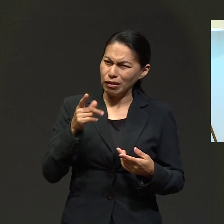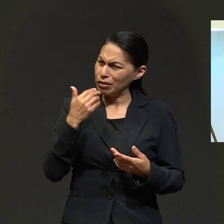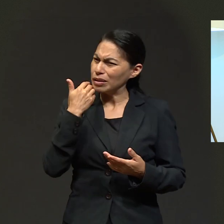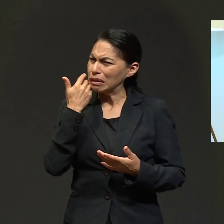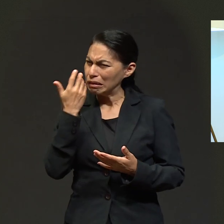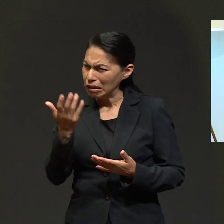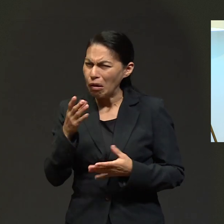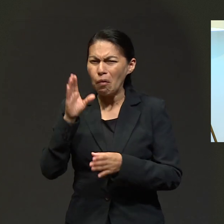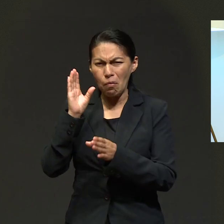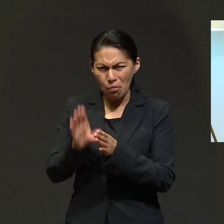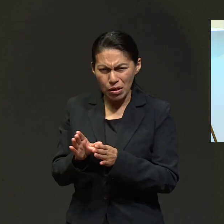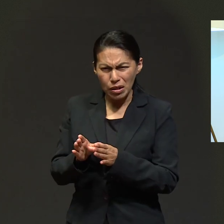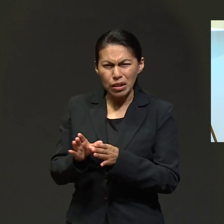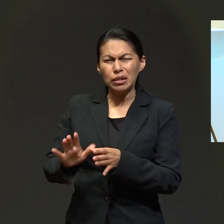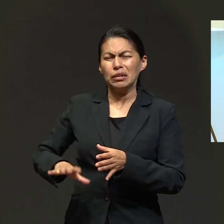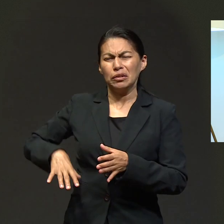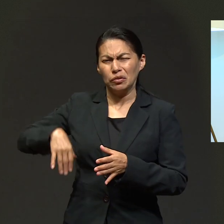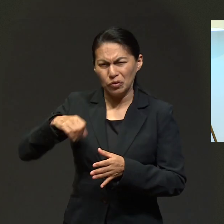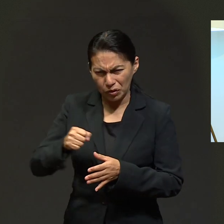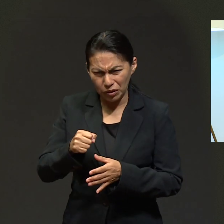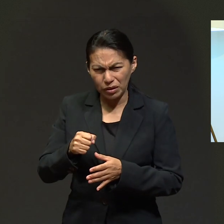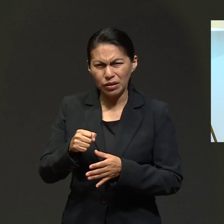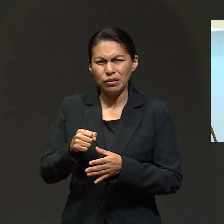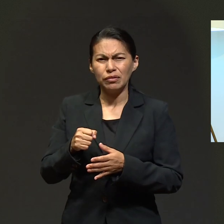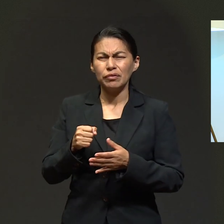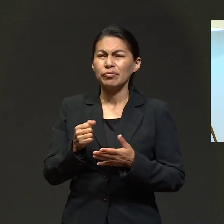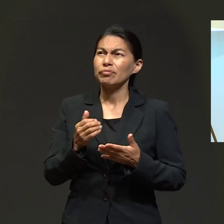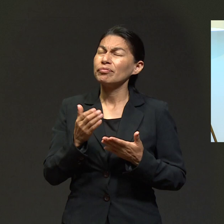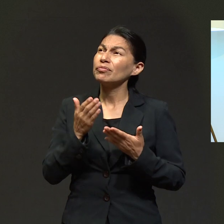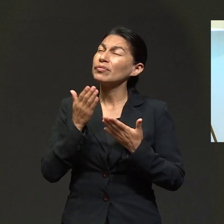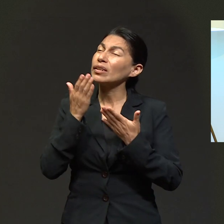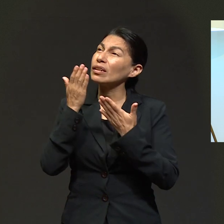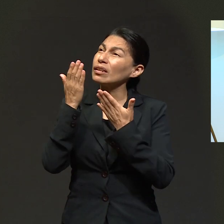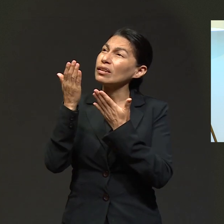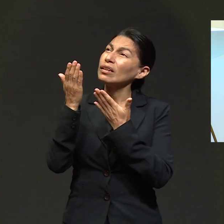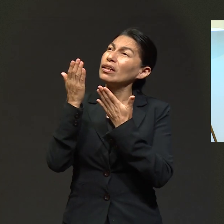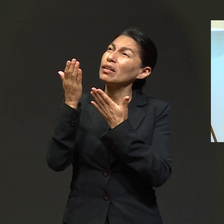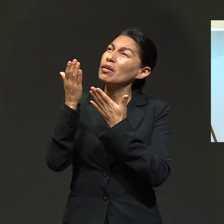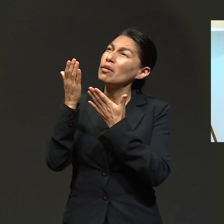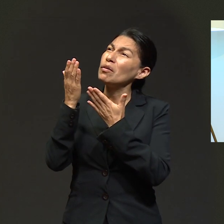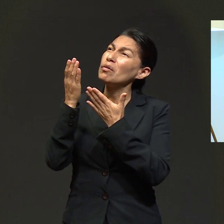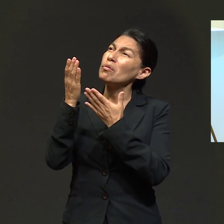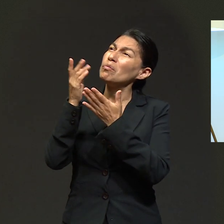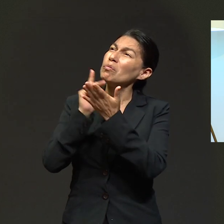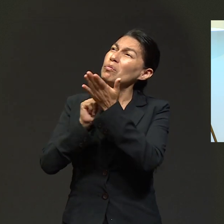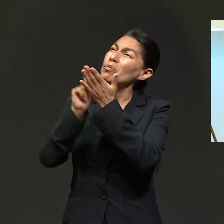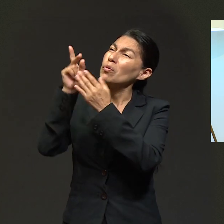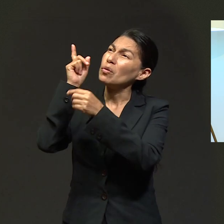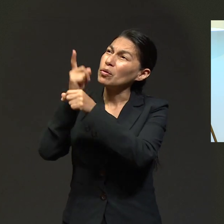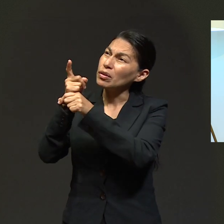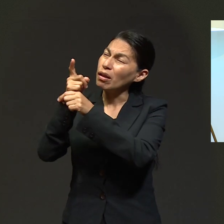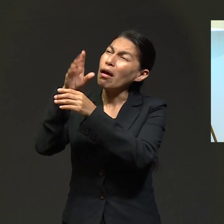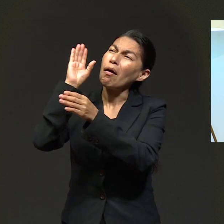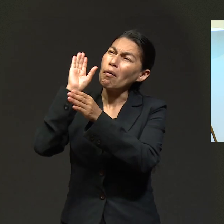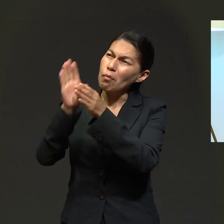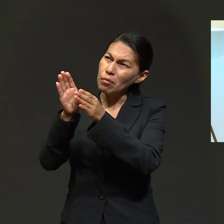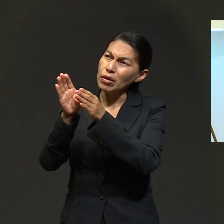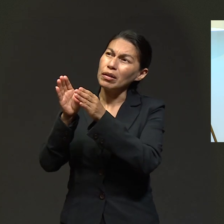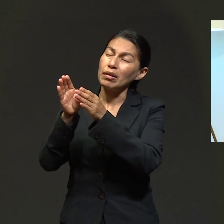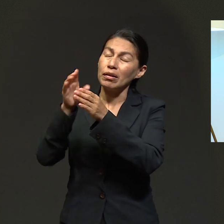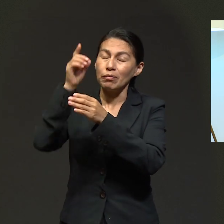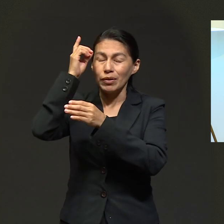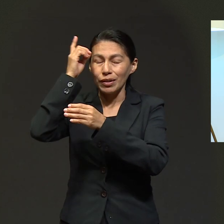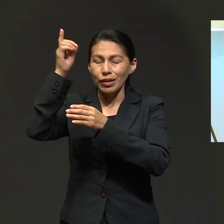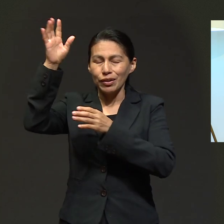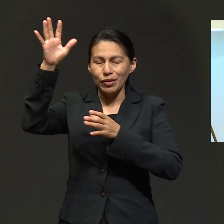quisieron, cumplieron, entregaron, desearon cumplir la voluntad de Dios para